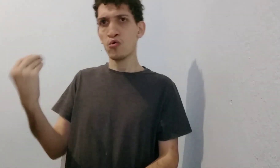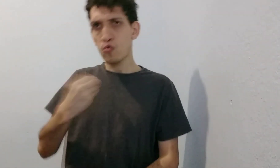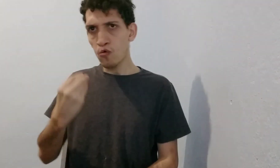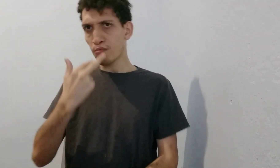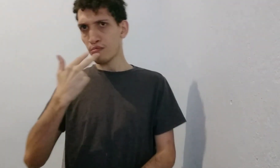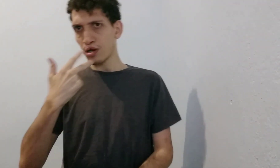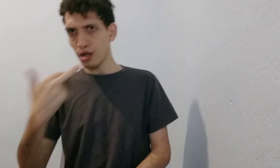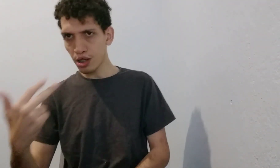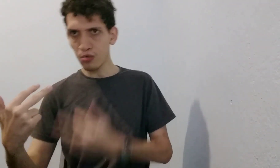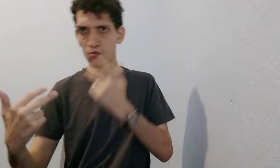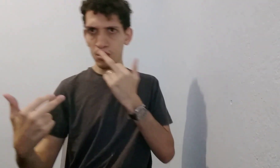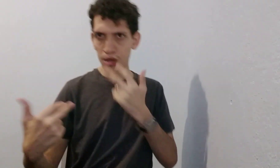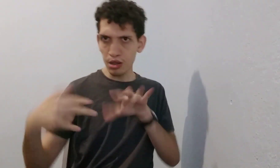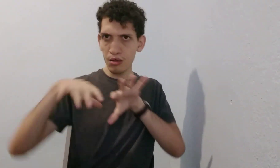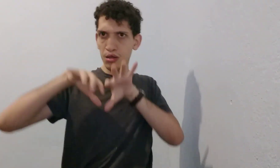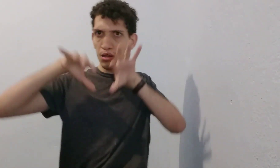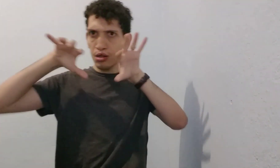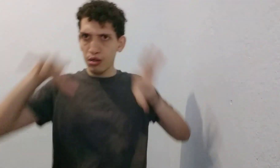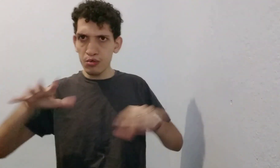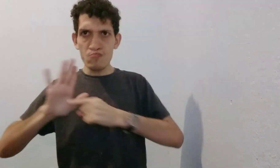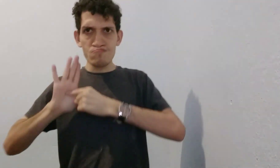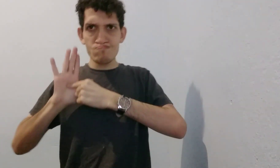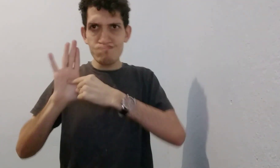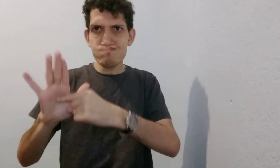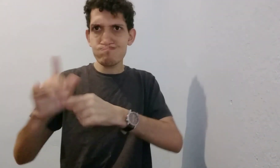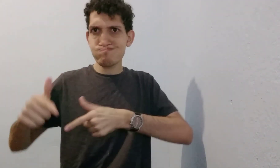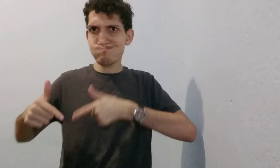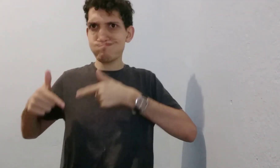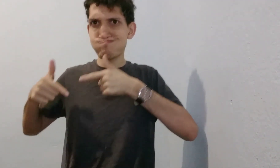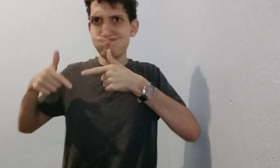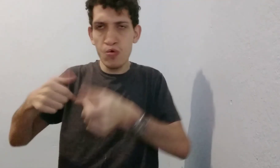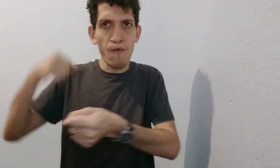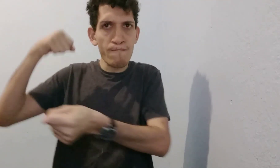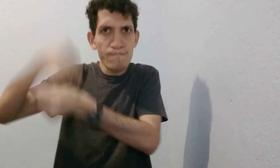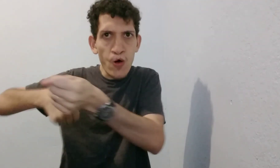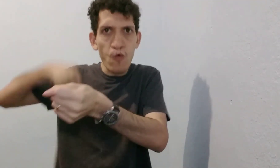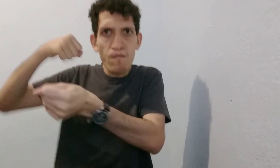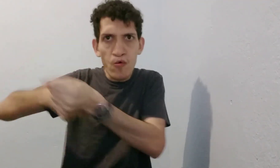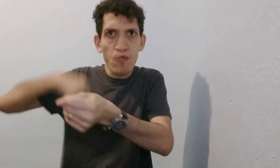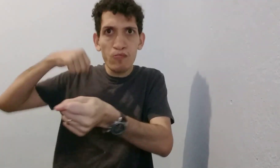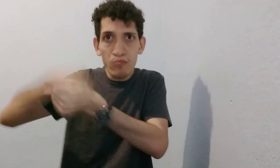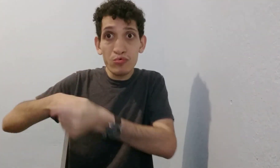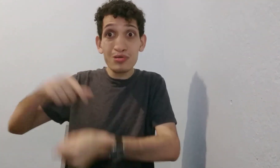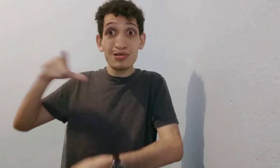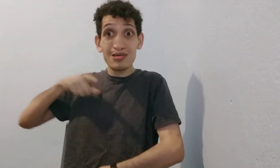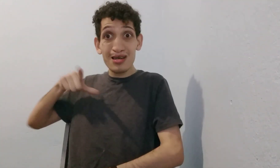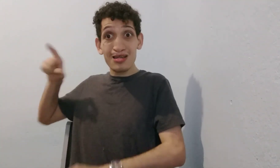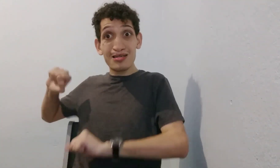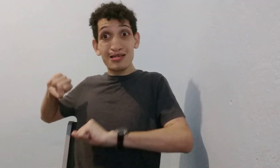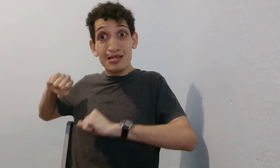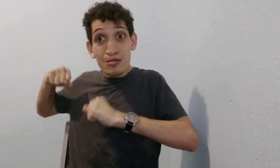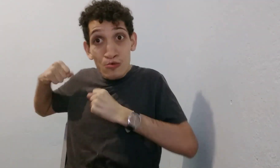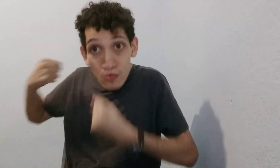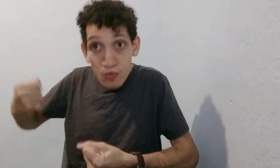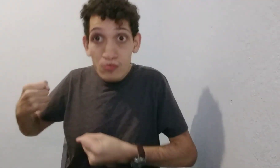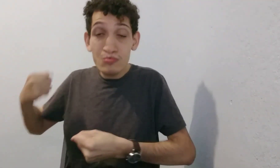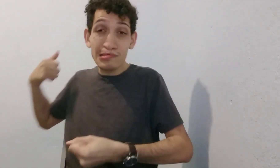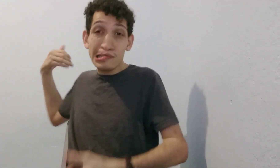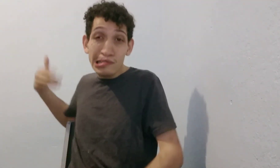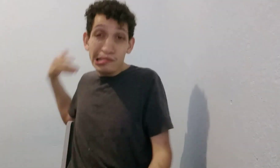sinais, a importância das línguas, separar essas duas línguas, mostrar com essa luta, com essa existência. E